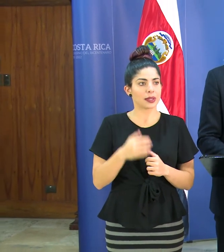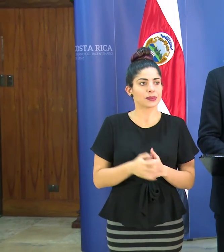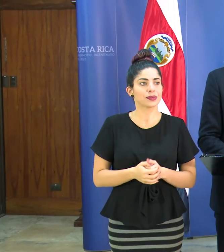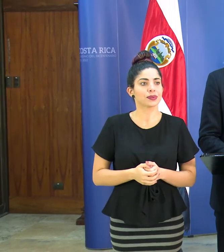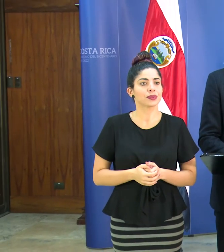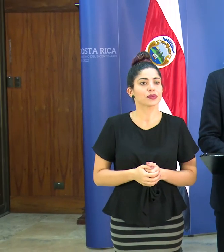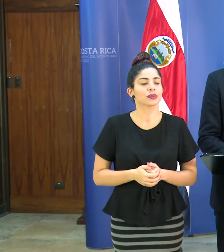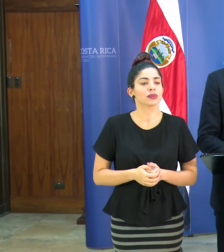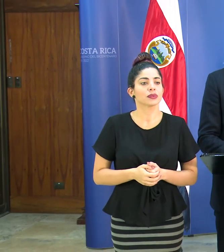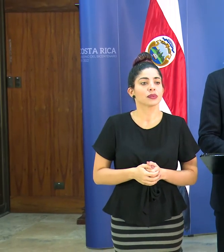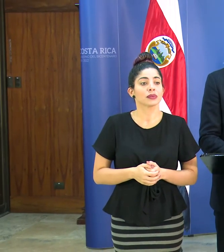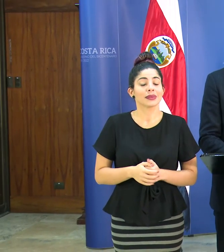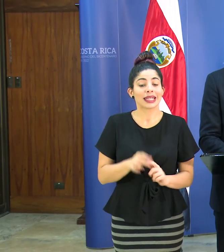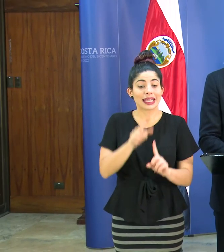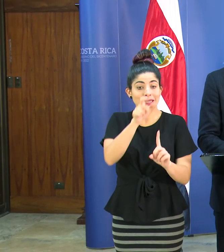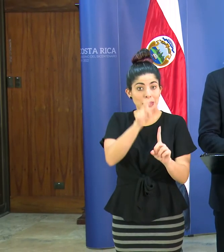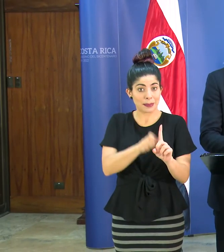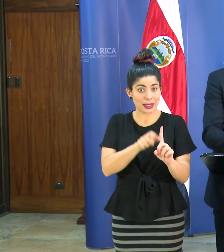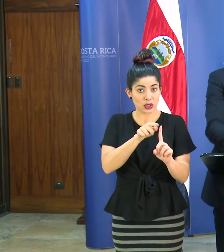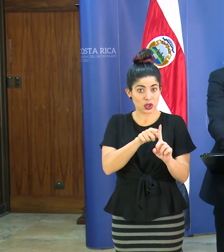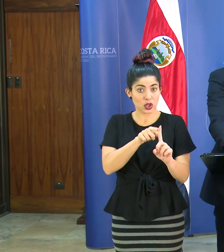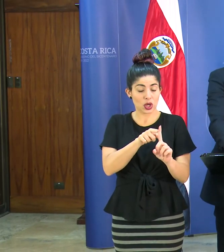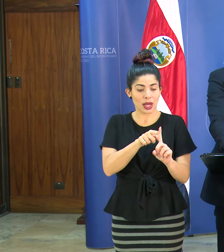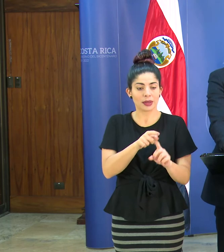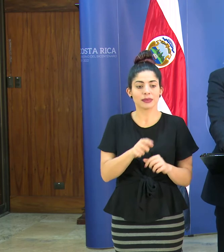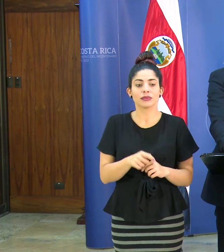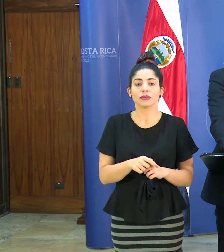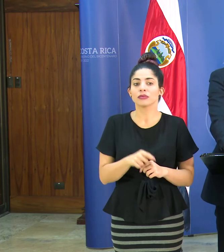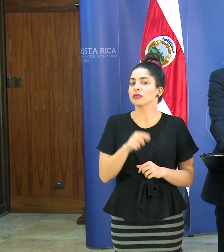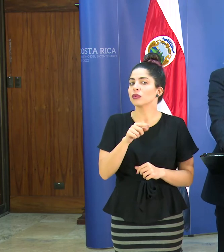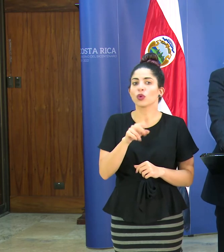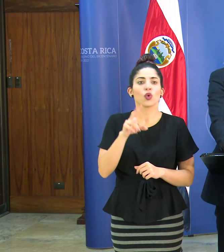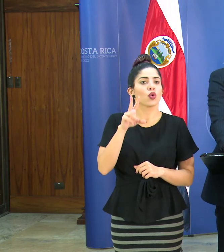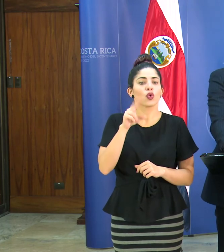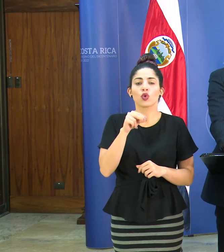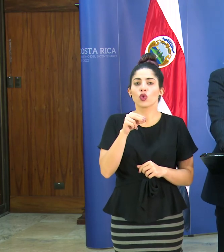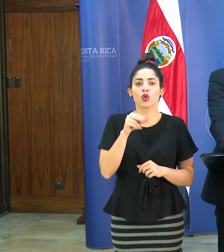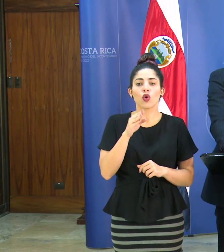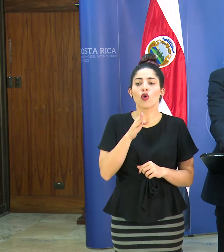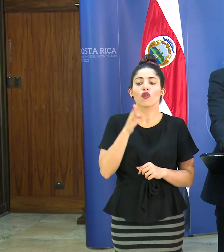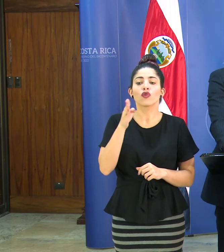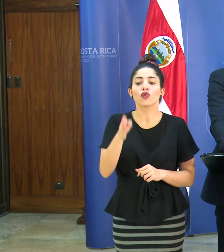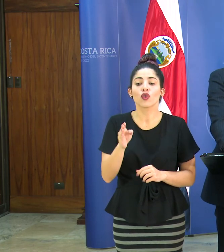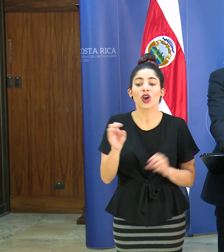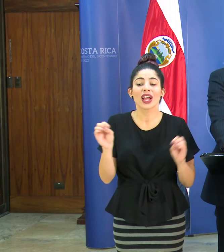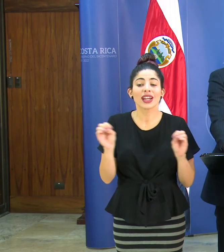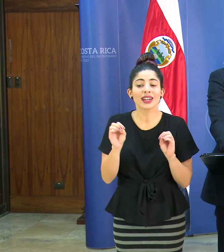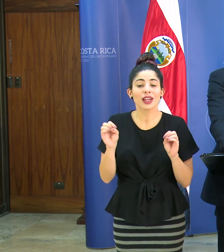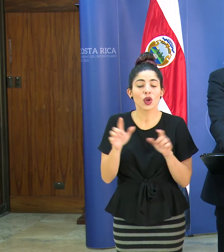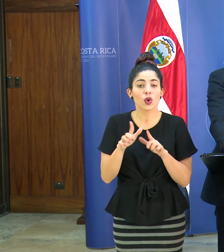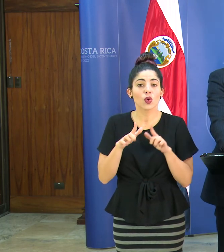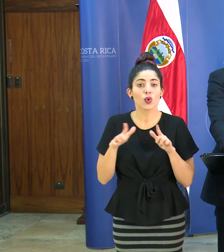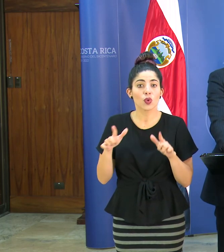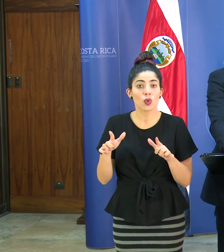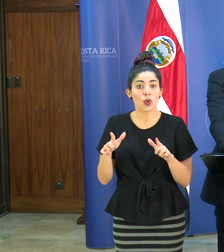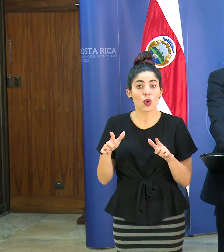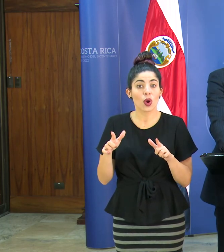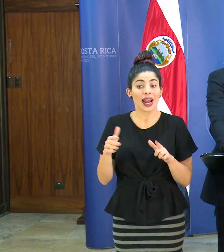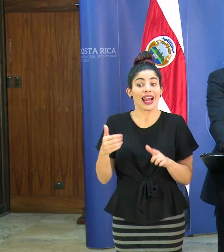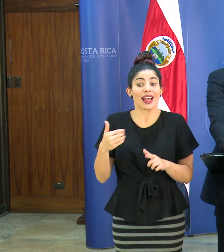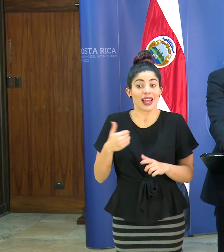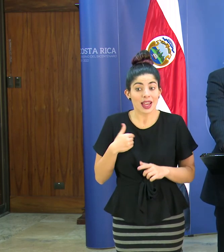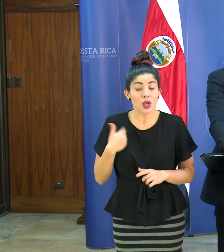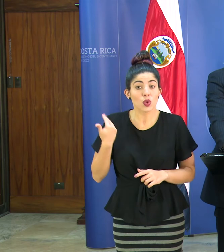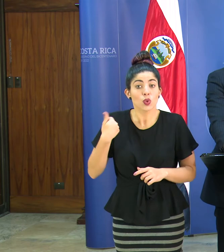esta persona no estuvo en ninguna zona que se haya determinado claramente que tenía